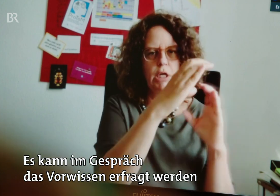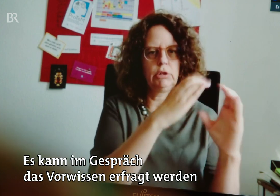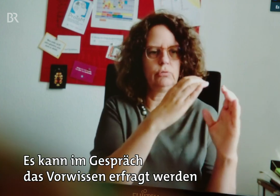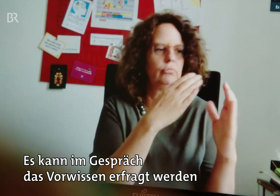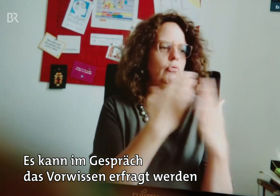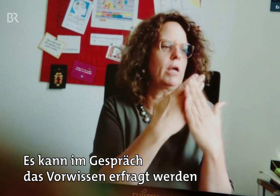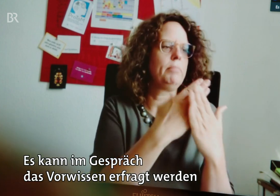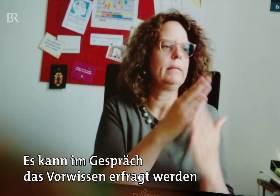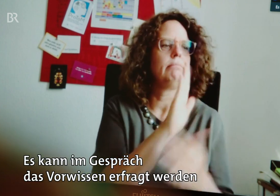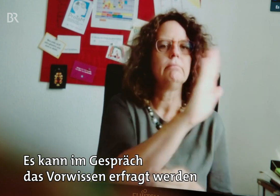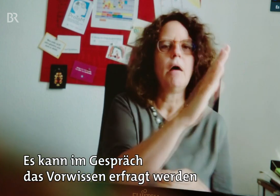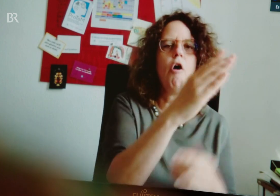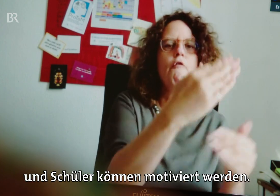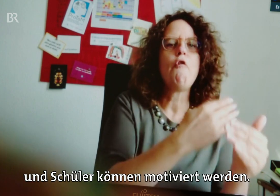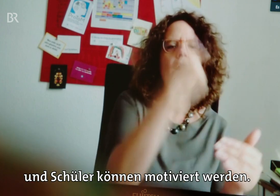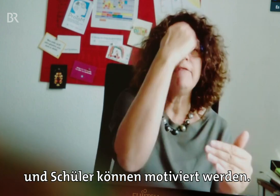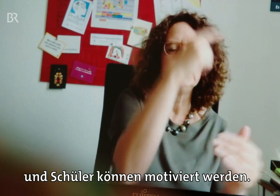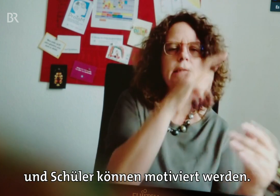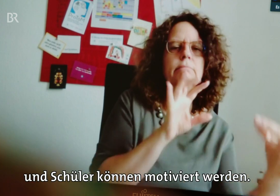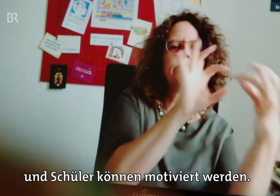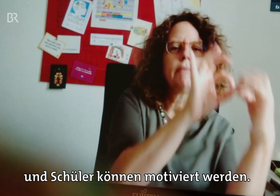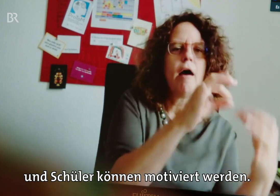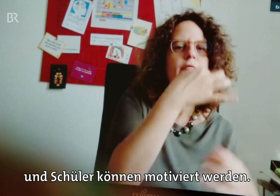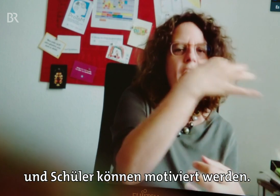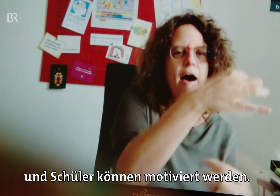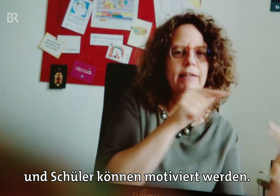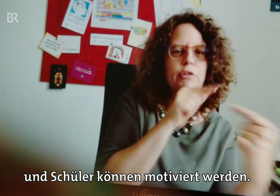Gespräch das Vorwissen erfragt werden und Schüler können motiviert werden.